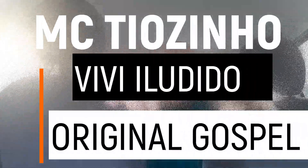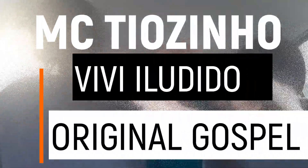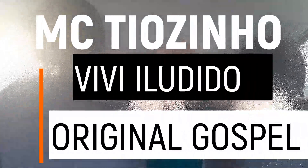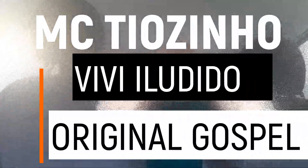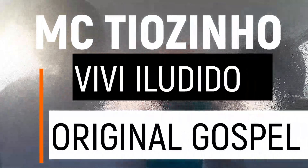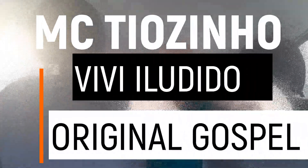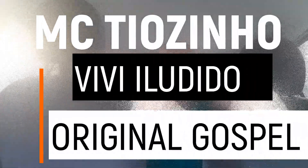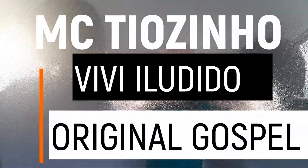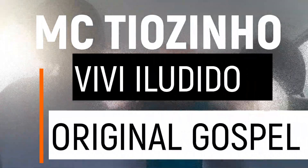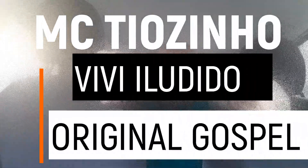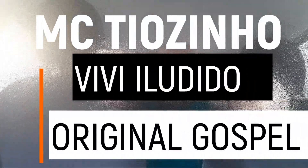Mh Mh Mh Mh